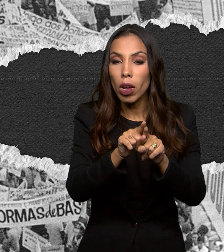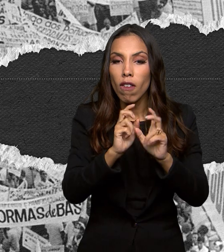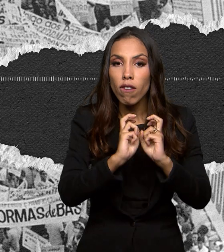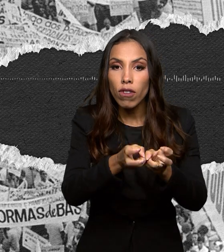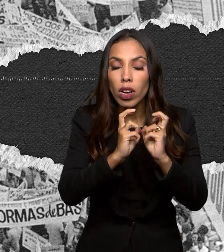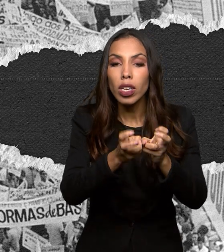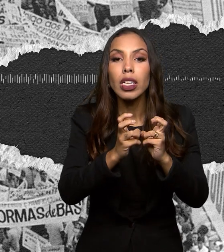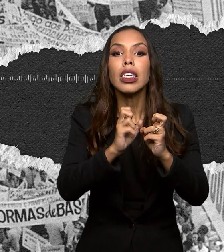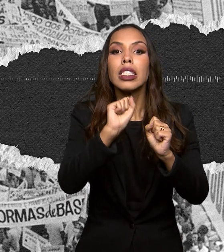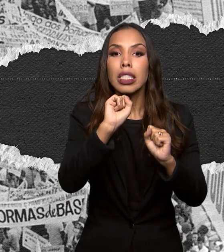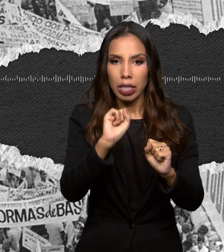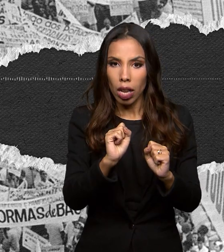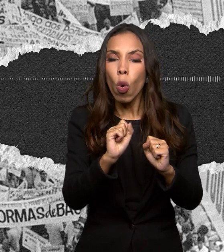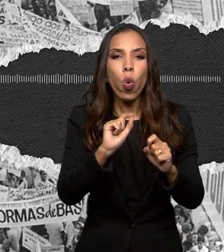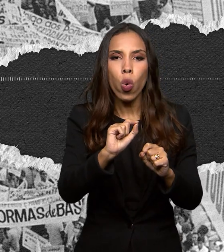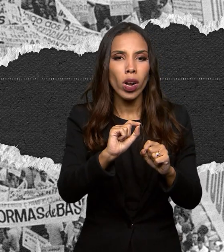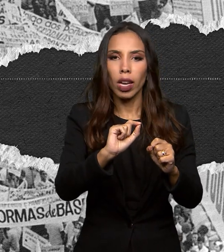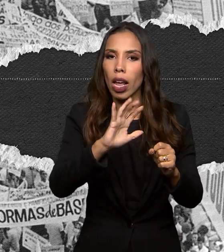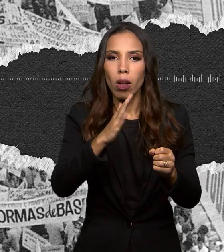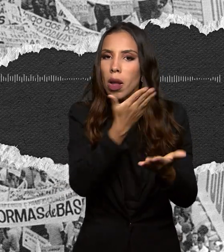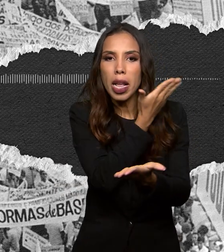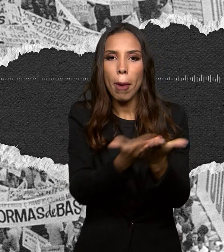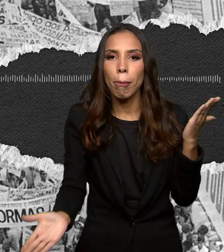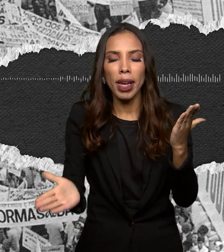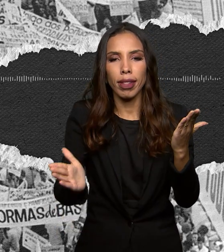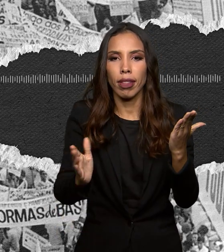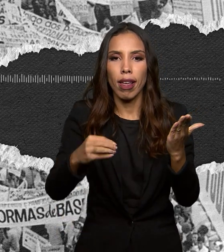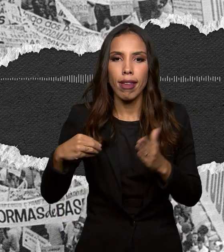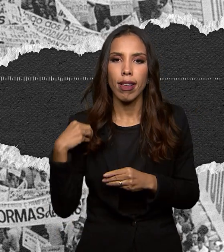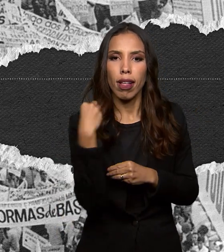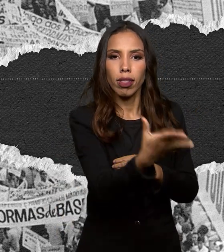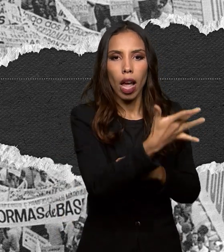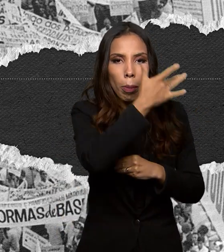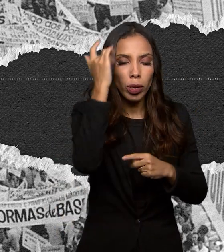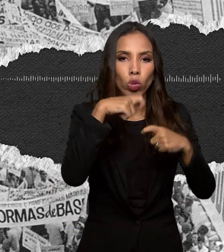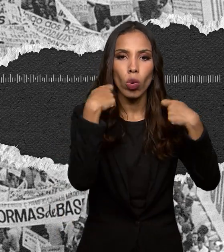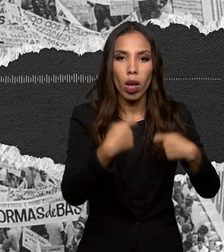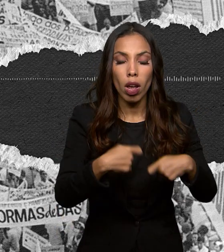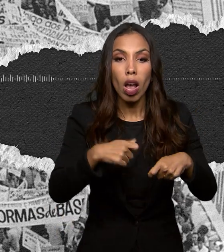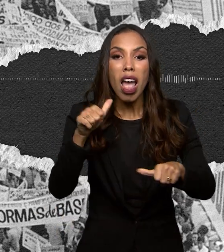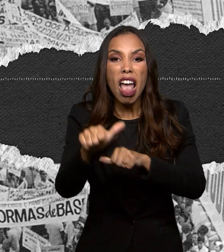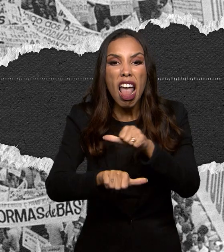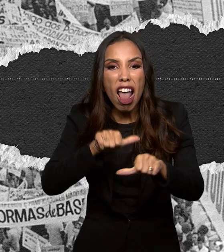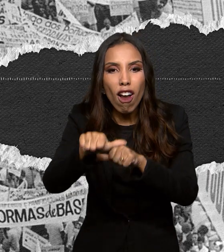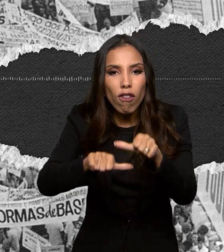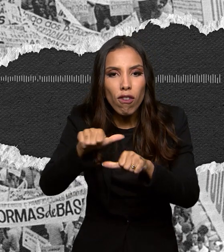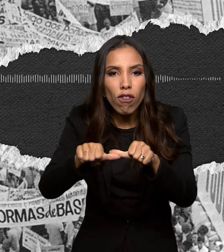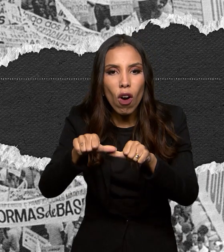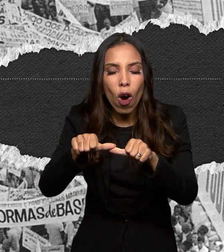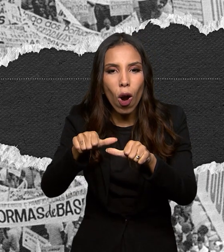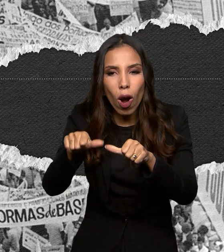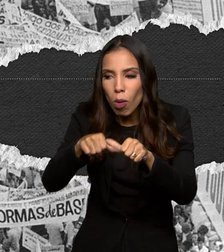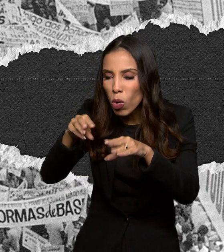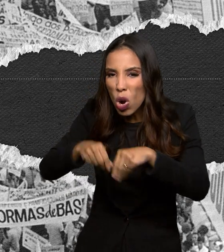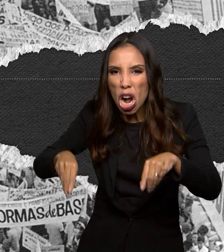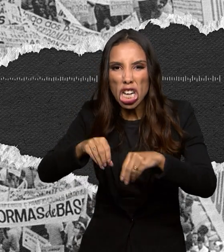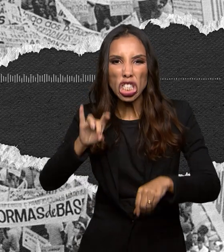seriam desapropriadas. A reforma agrária não é capricho de um governo, de uma